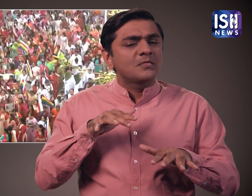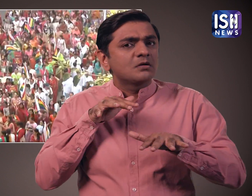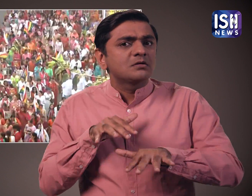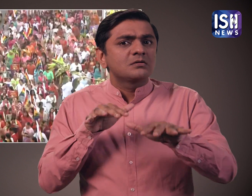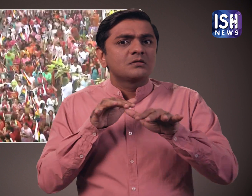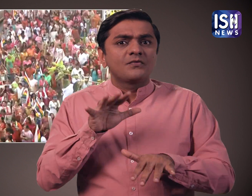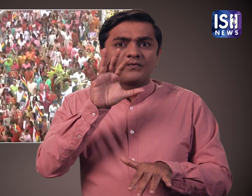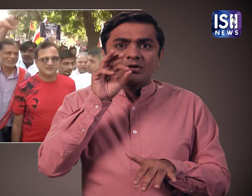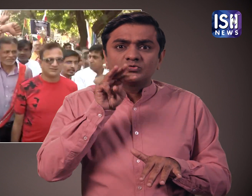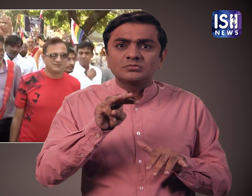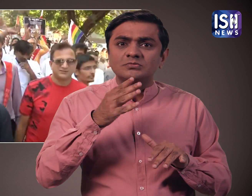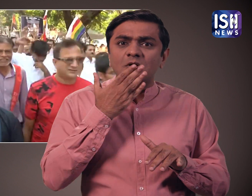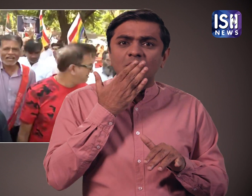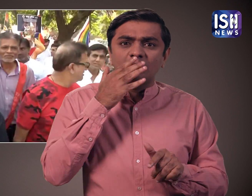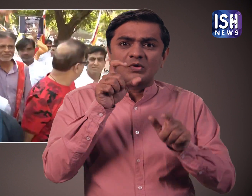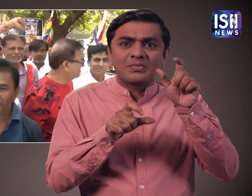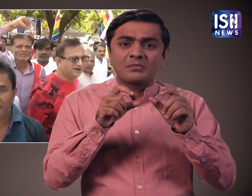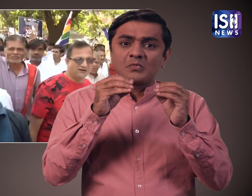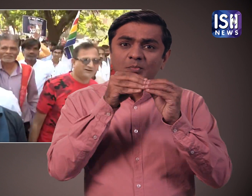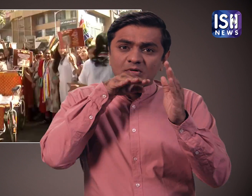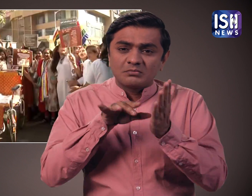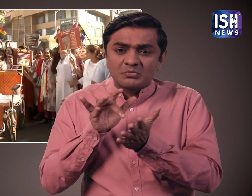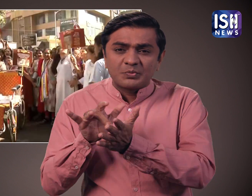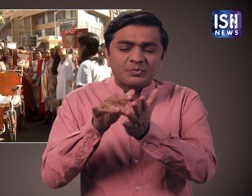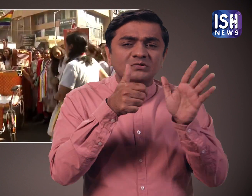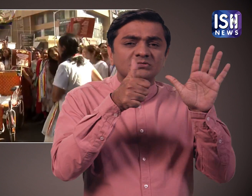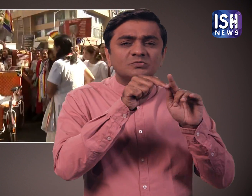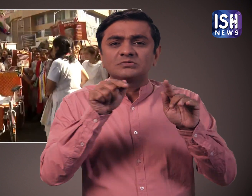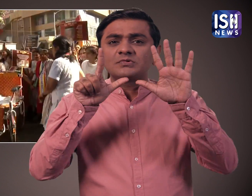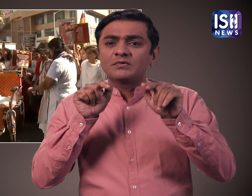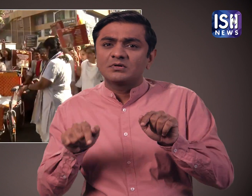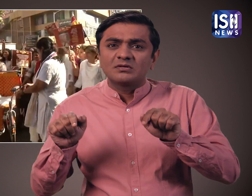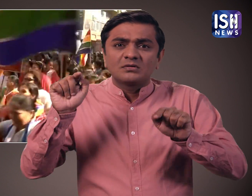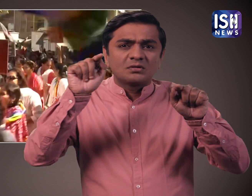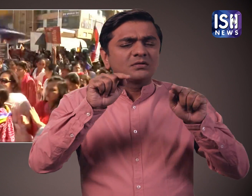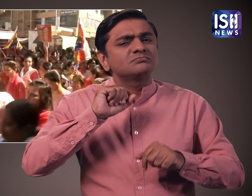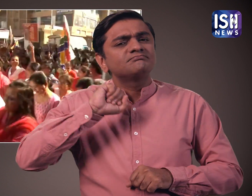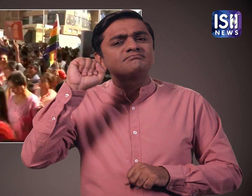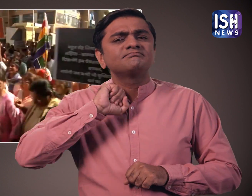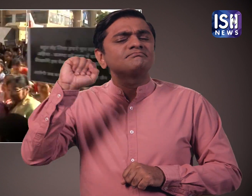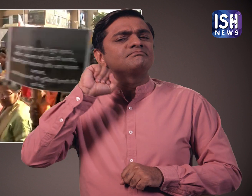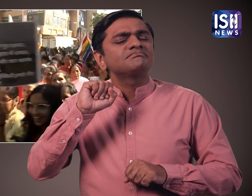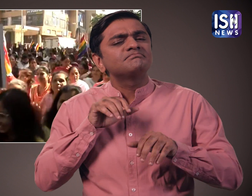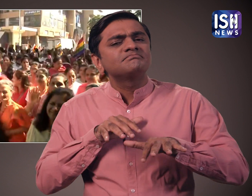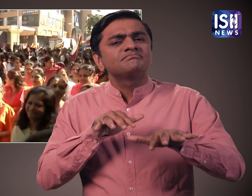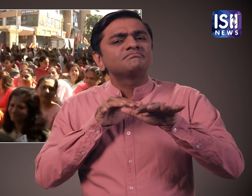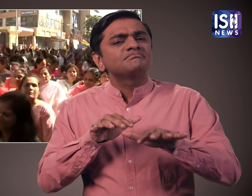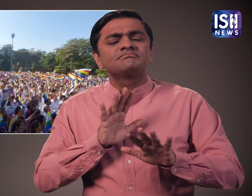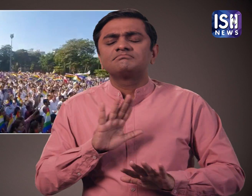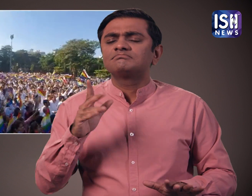यह जैन समुदाई की राली पूरे मुंबई के 6-7 स्थानों पर आयोजित की गई थी जहां 50,000 लोग एकत्रित हुए